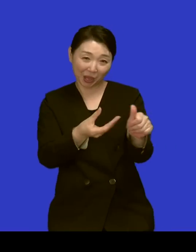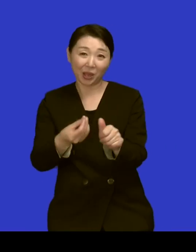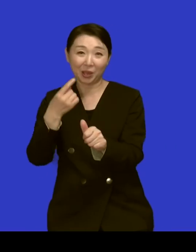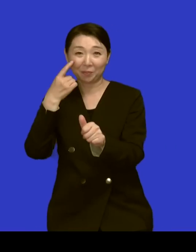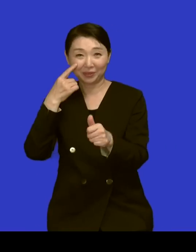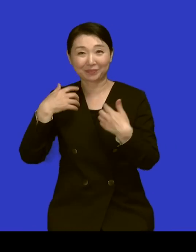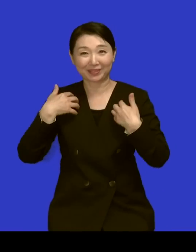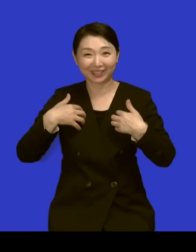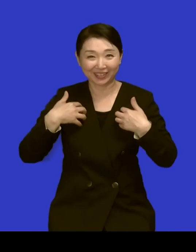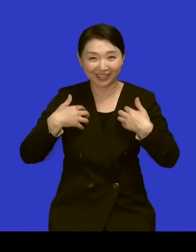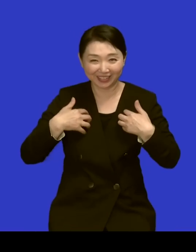안녕하세요